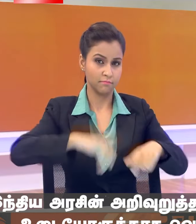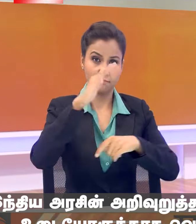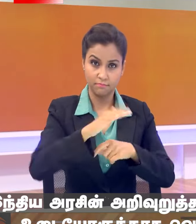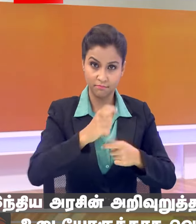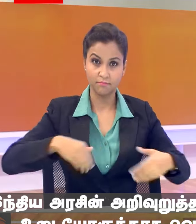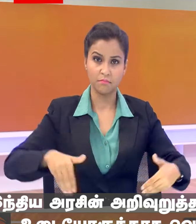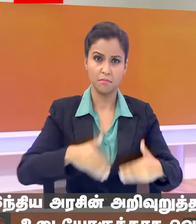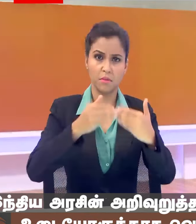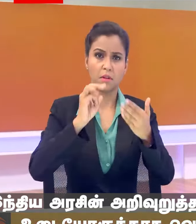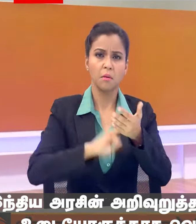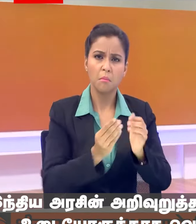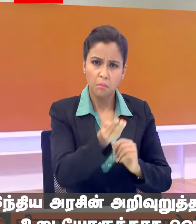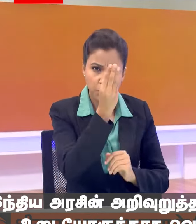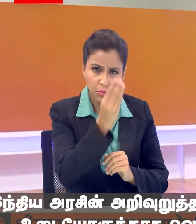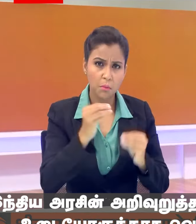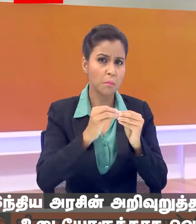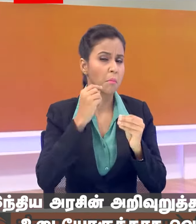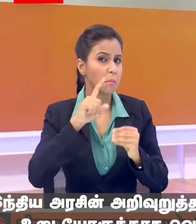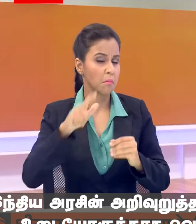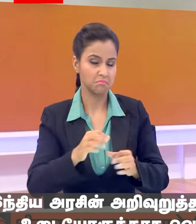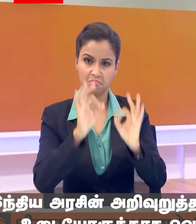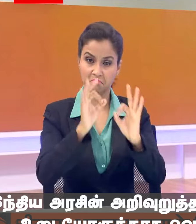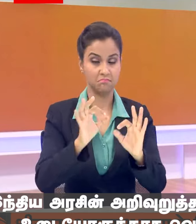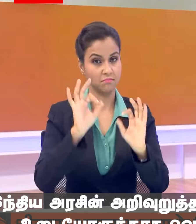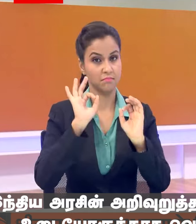के बाद मुस्लिम डेलिगेशन ने बिल की तारीफ की।